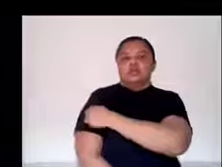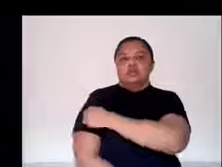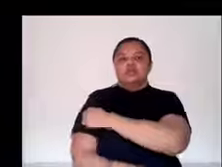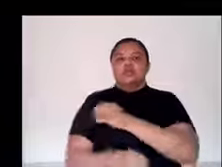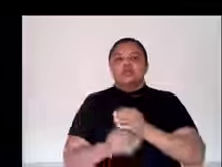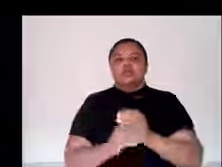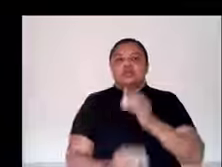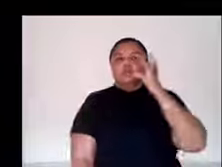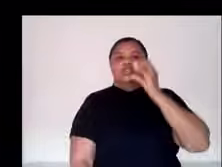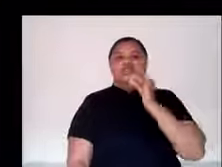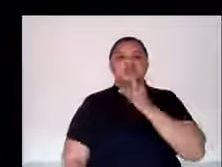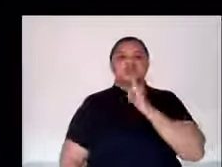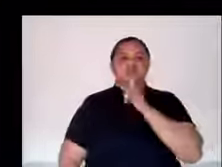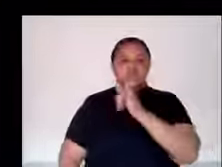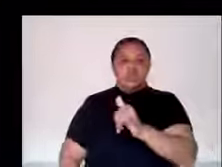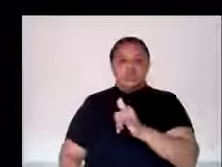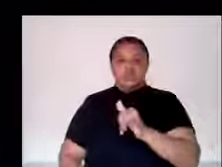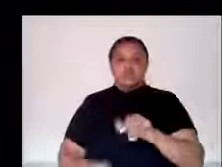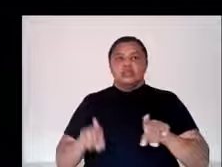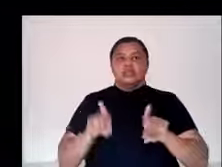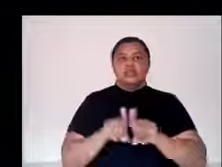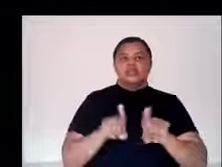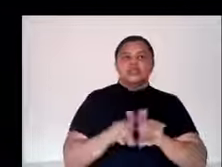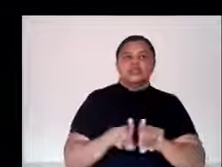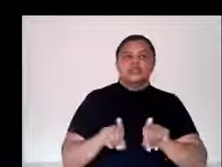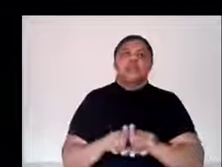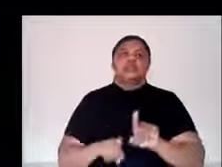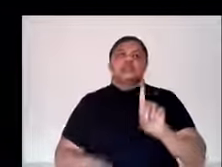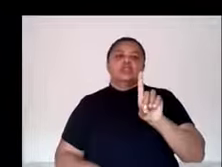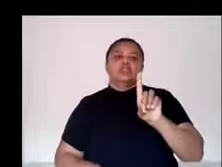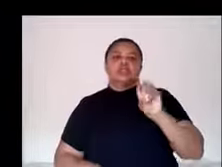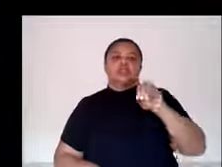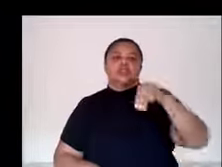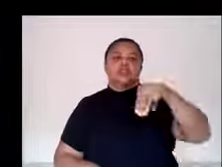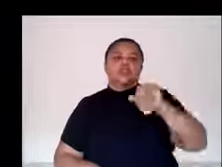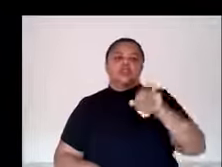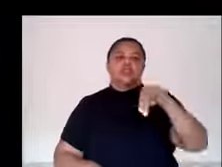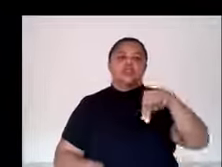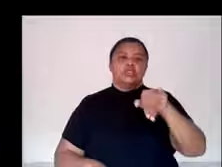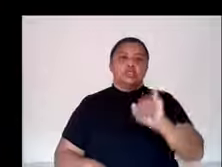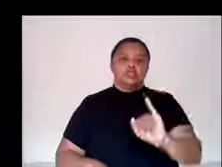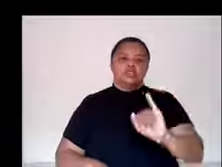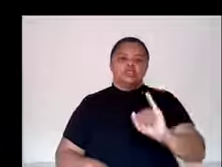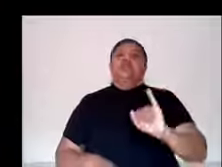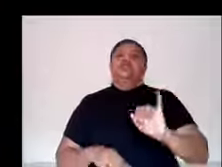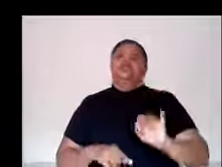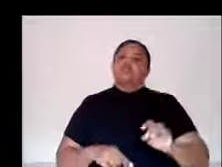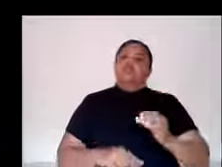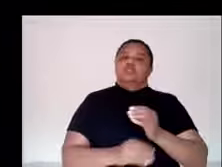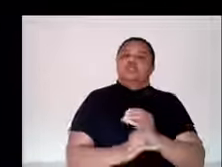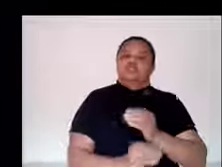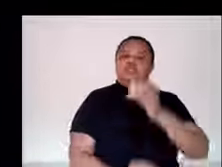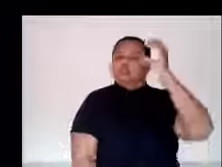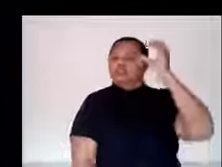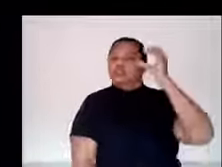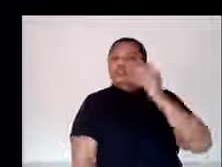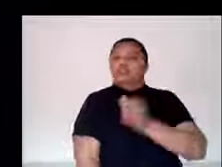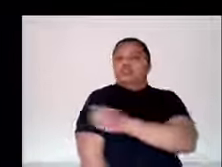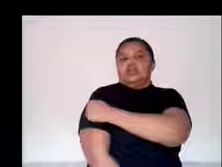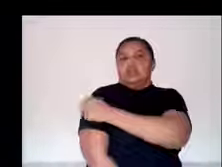mecânica aqui do campus São Luís Monte Castelo. Esses pessoas, eles estão trabalhando em alguns projetos, como a câmara de acrílico